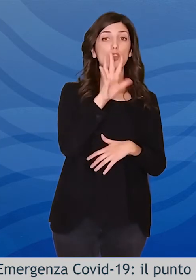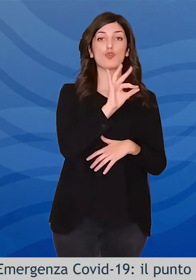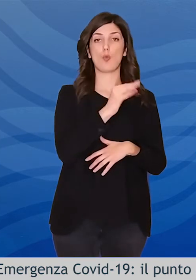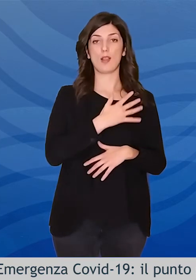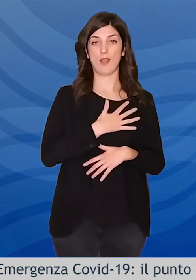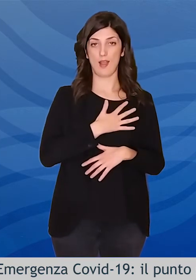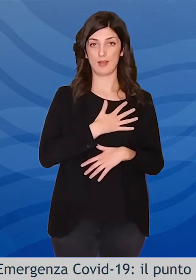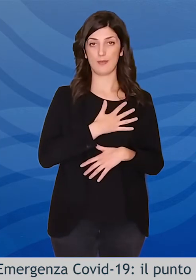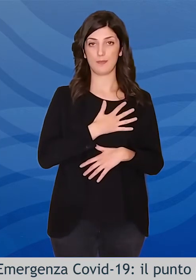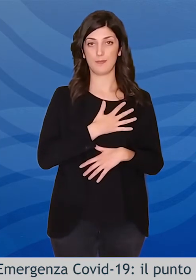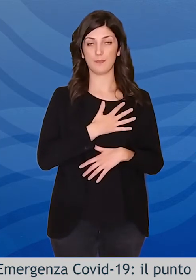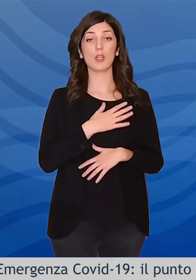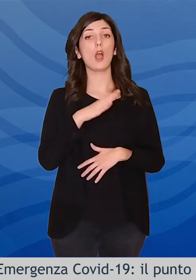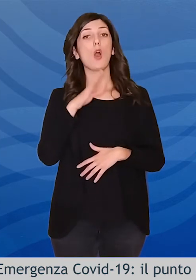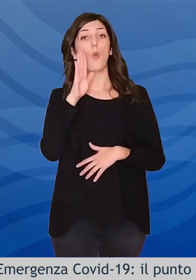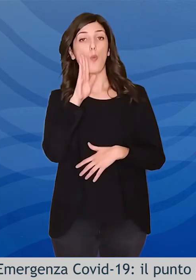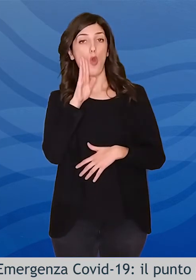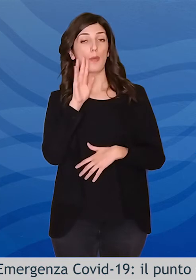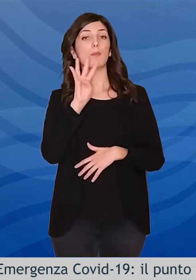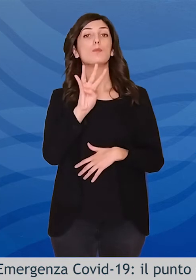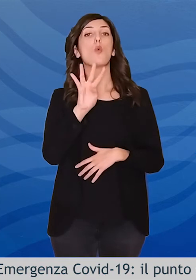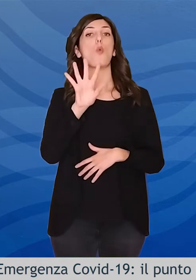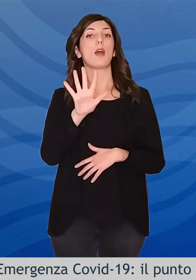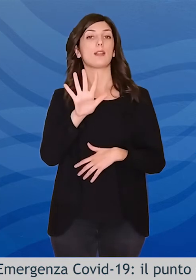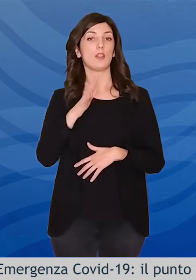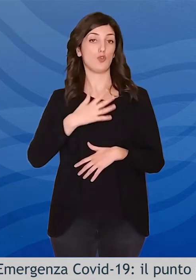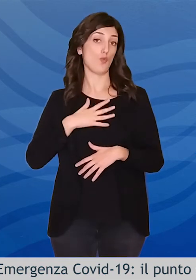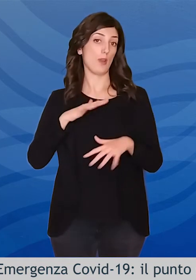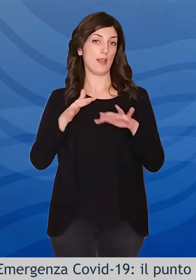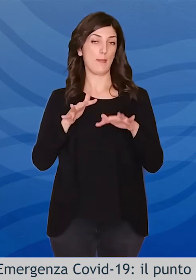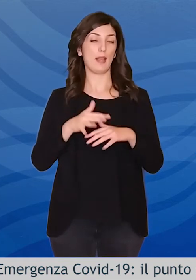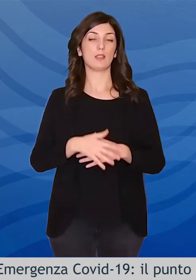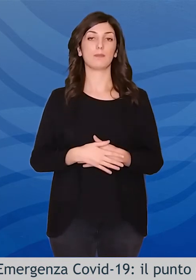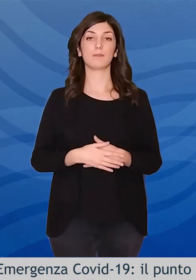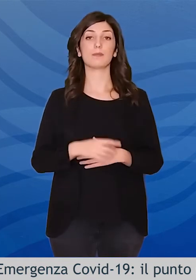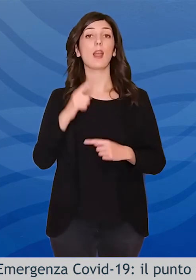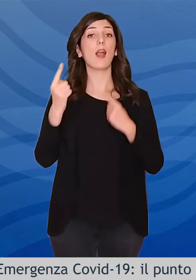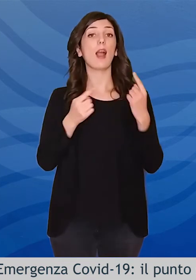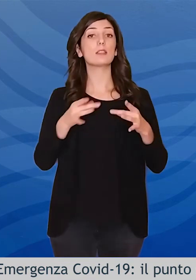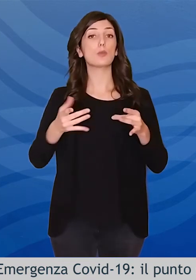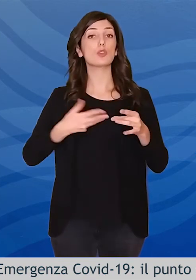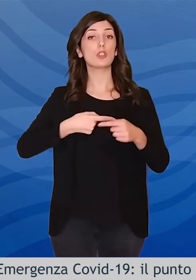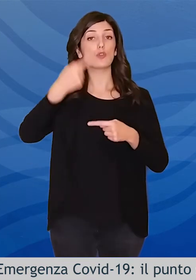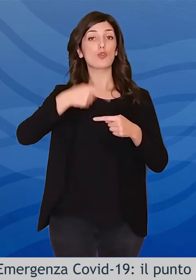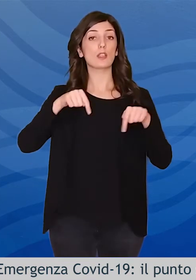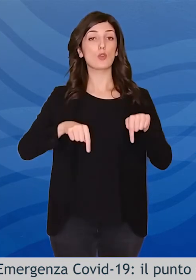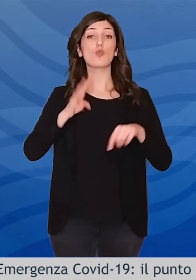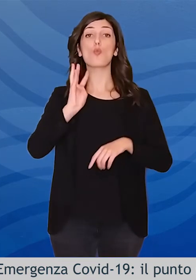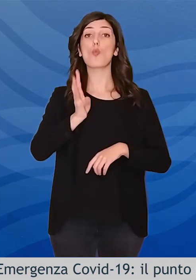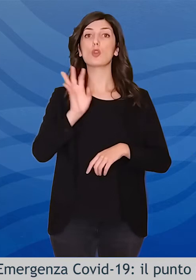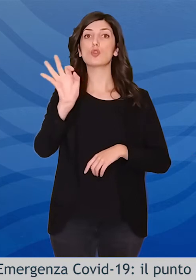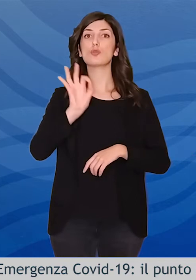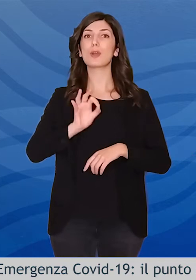a 50 anni e di 45 anni invece nei maschi. Tra i casi positivi odierni scende al 14